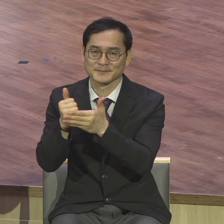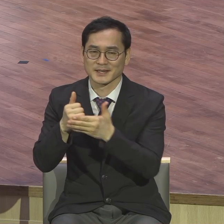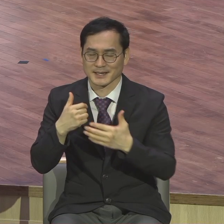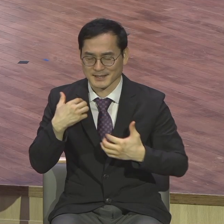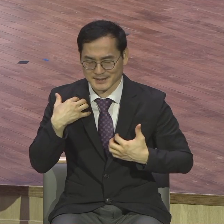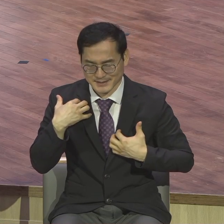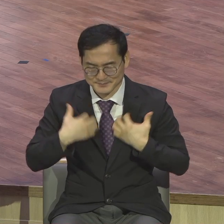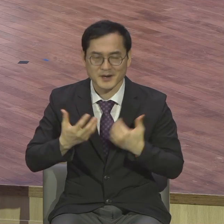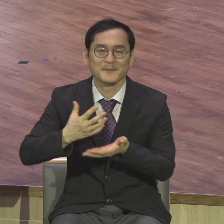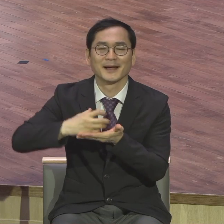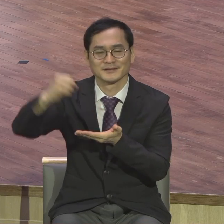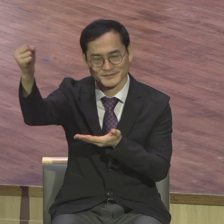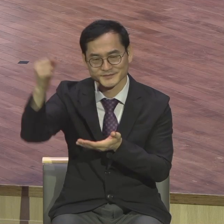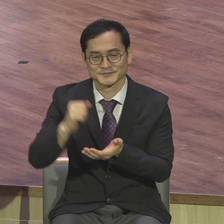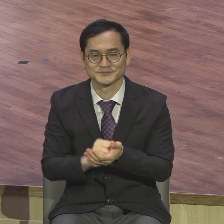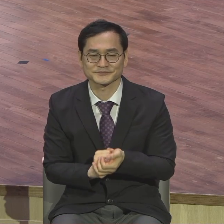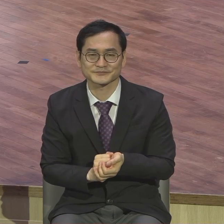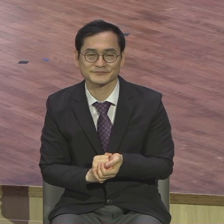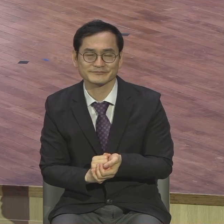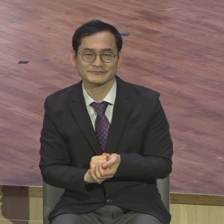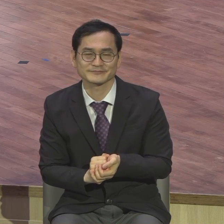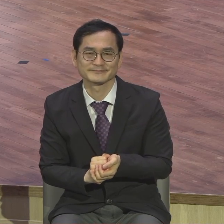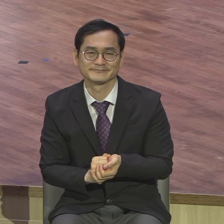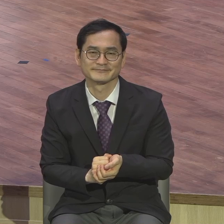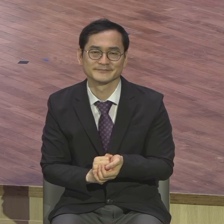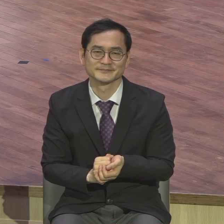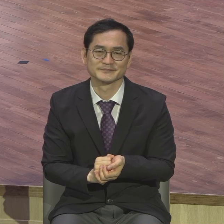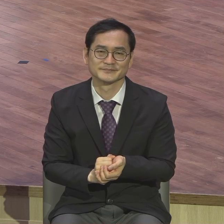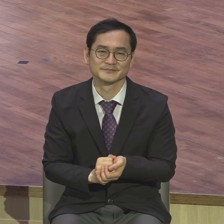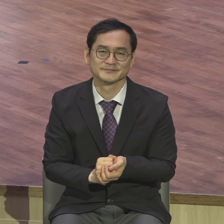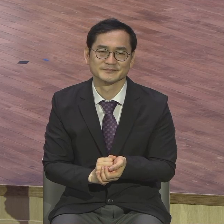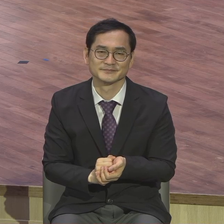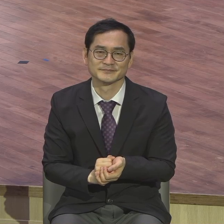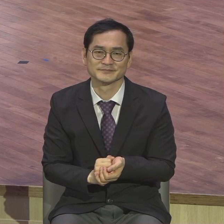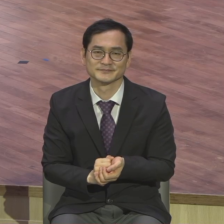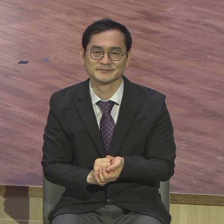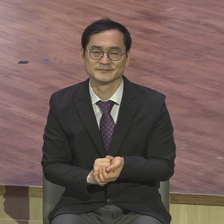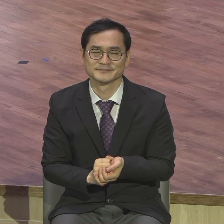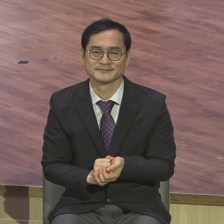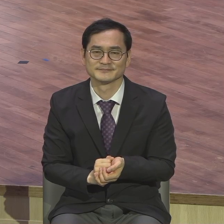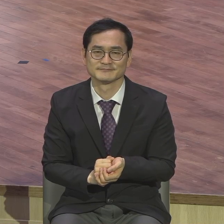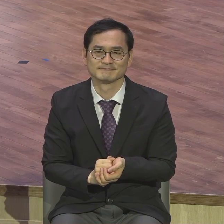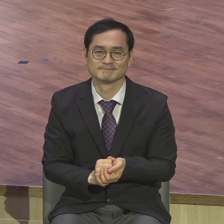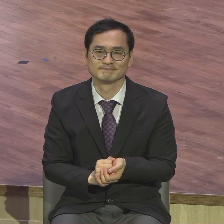감사하면서 하나님이 맡긴 직분을 붙잡고 겁없이